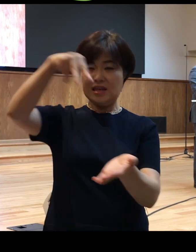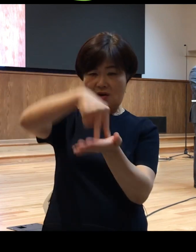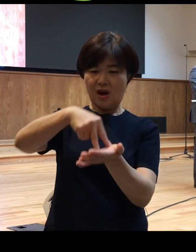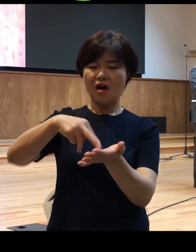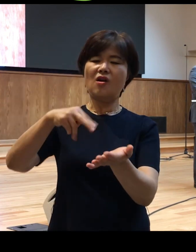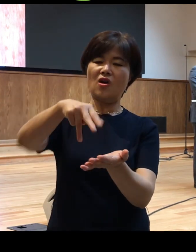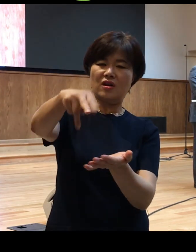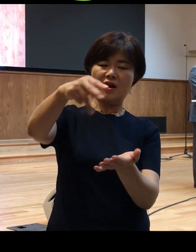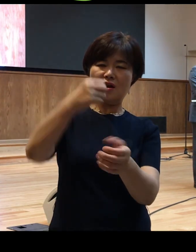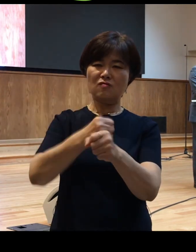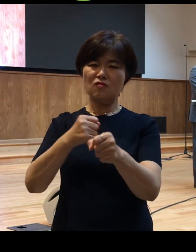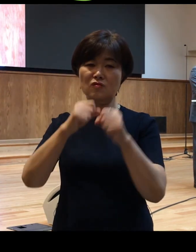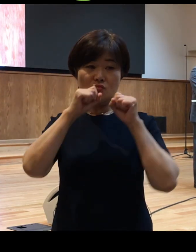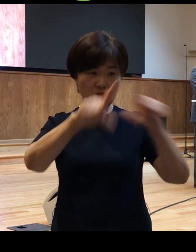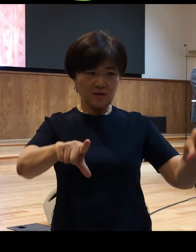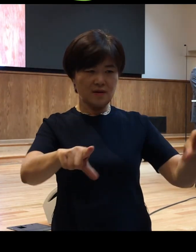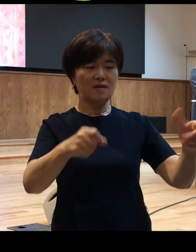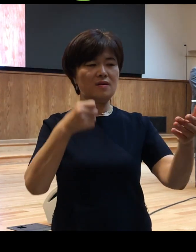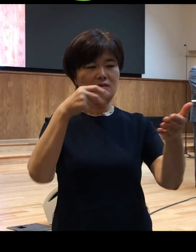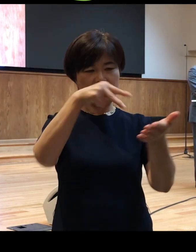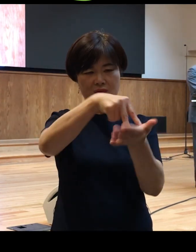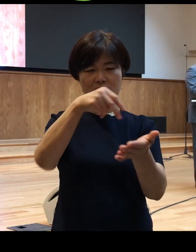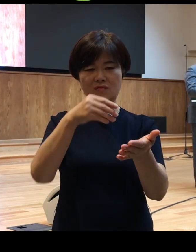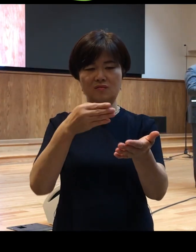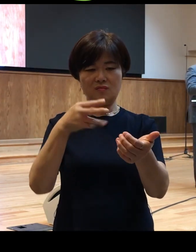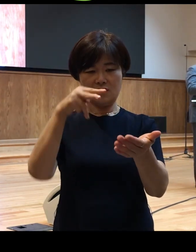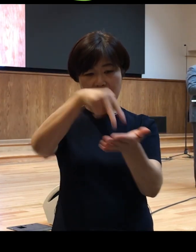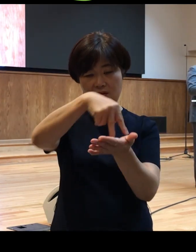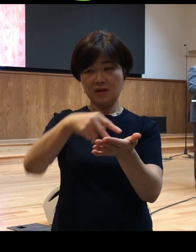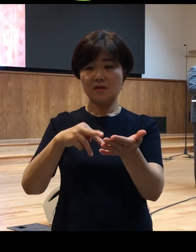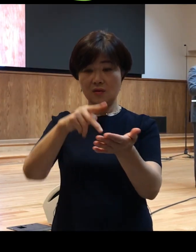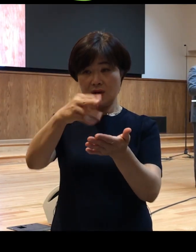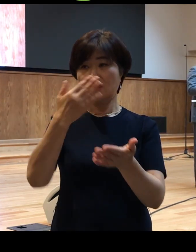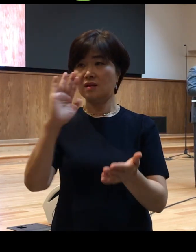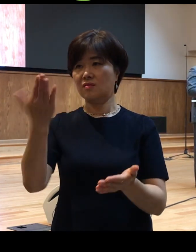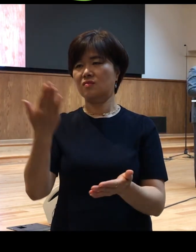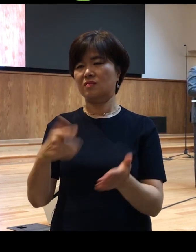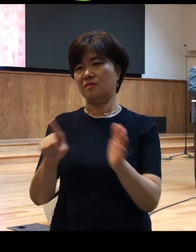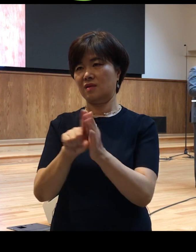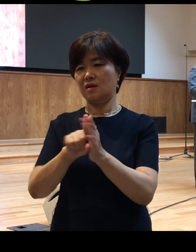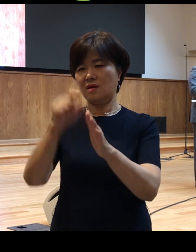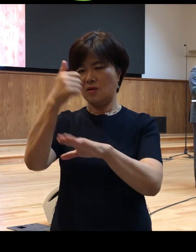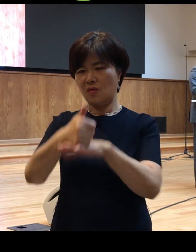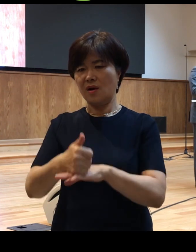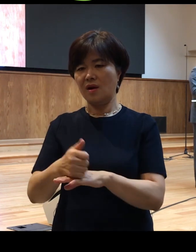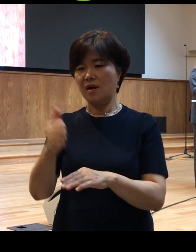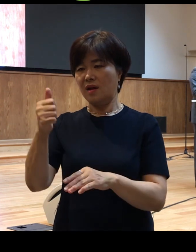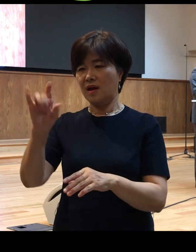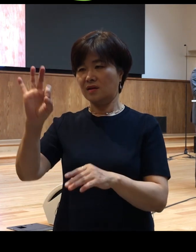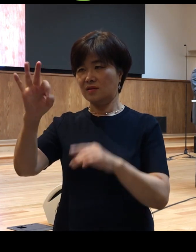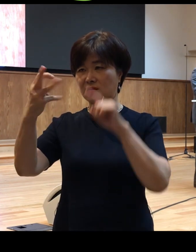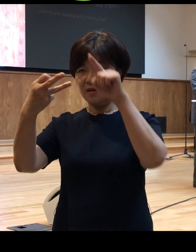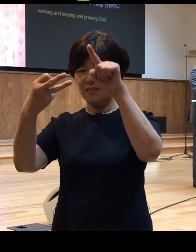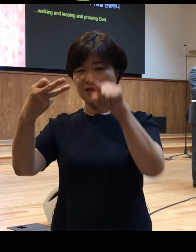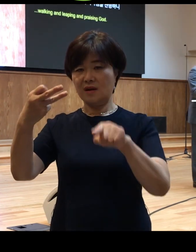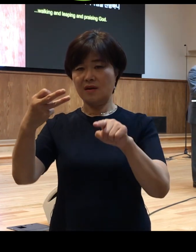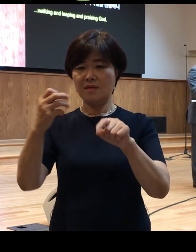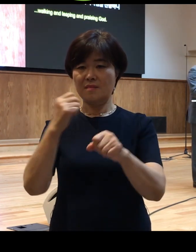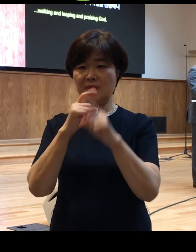담대하게 외친 것을 볼 수 있습니다 그럼 그 결과도 아주 닮아 있는데 사도행전 3장 8절 말씀해 보면 그